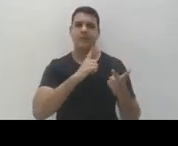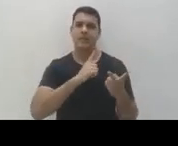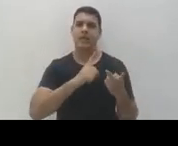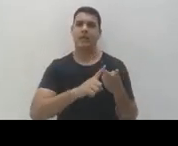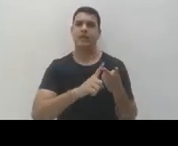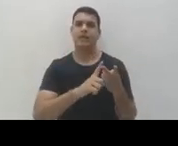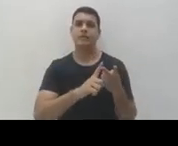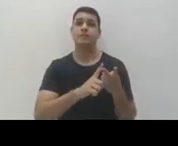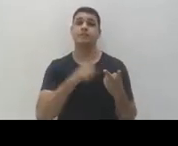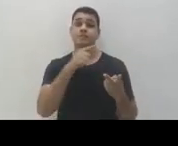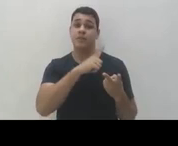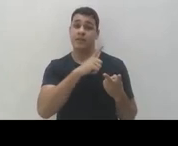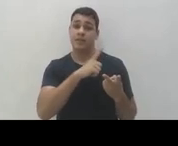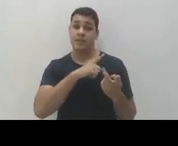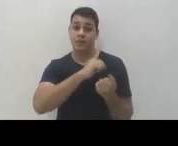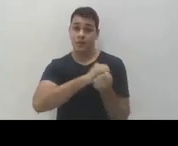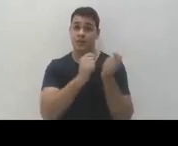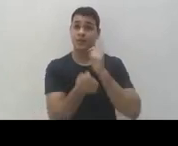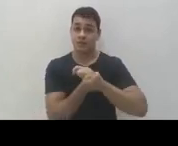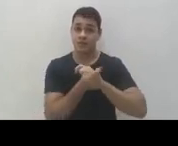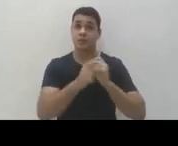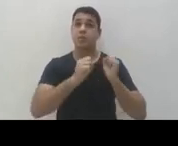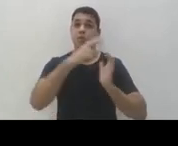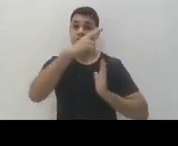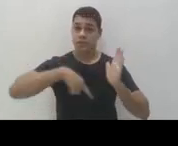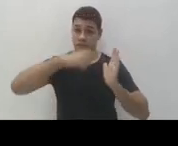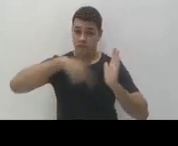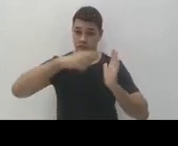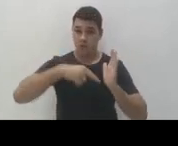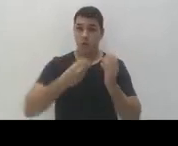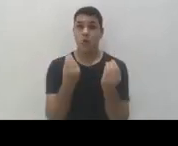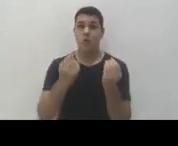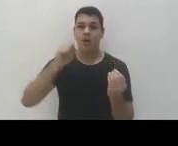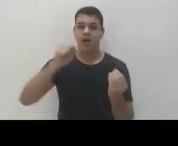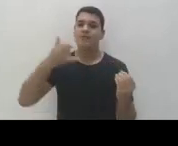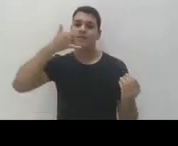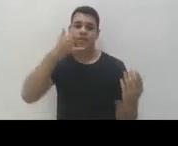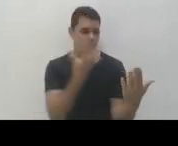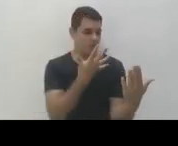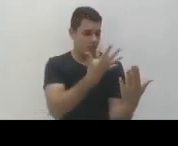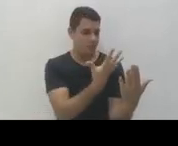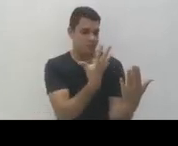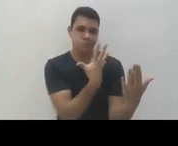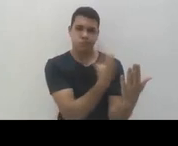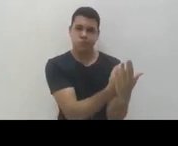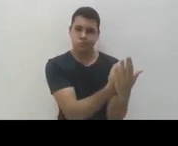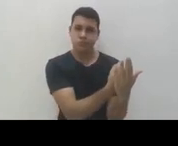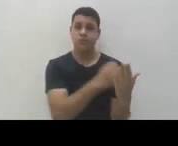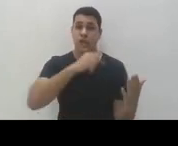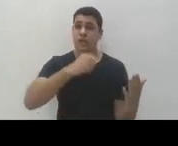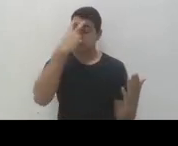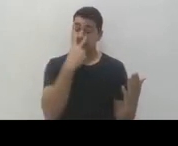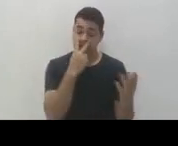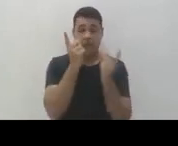gente fez uma versão que é possível de ler pelo leitor de telas, para pessoas que têm cegueira, deficiência